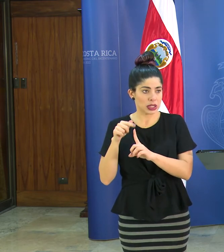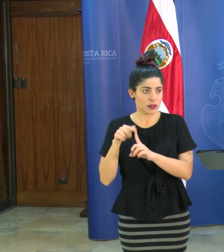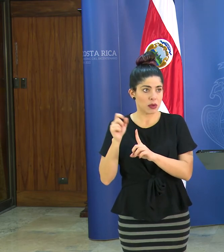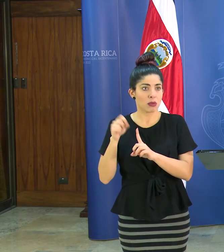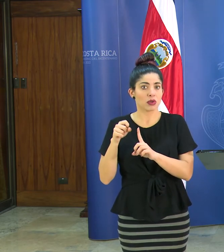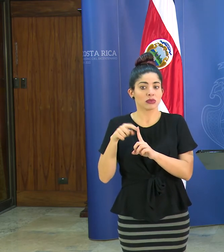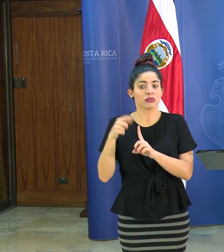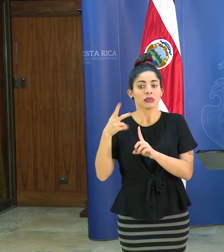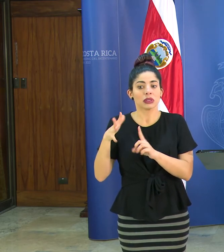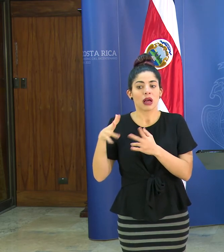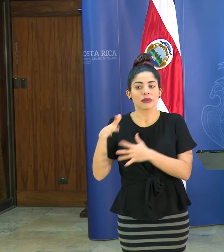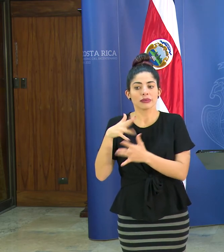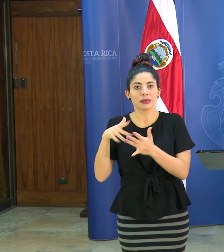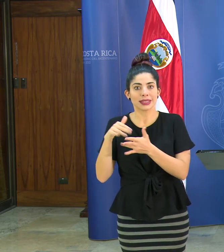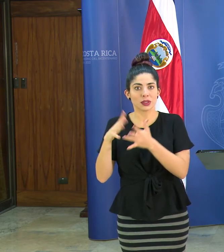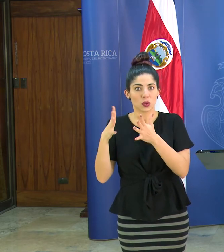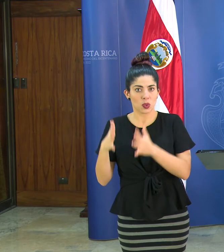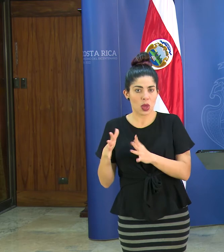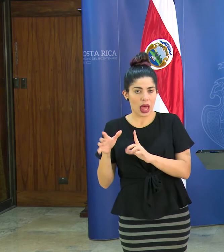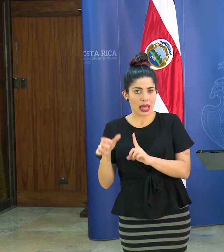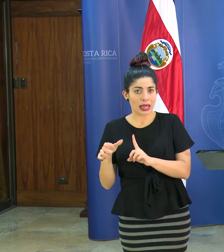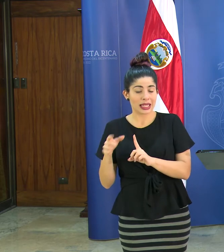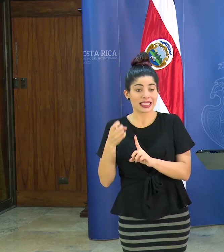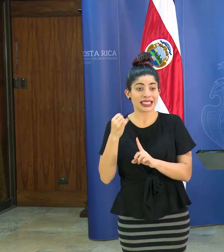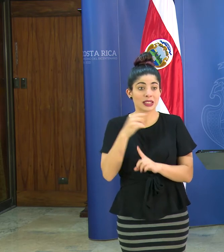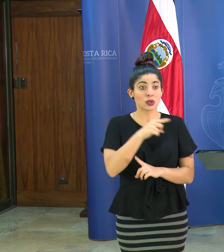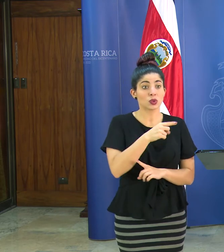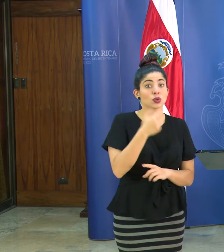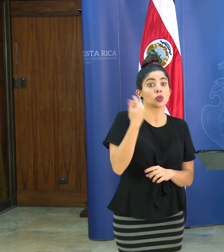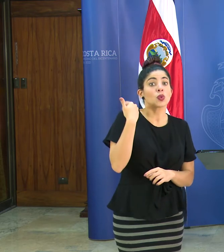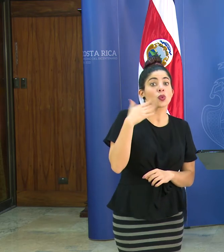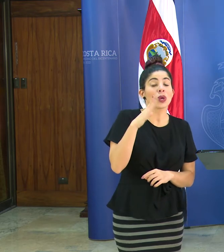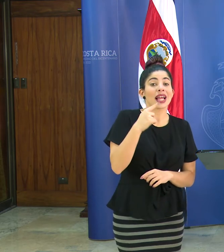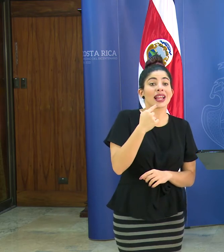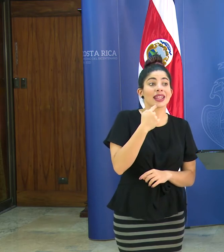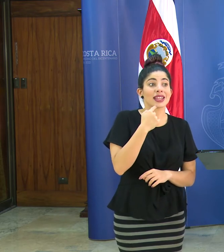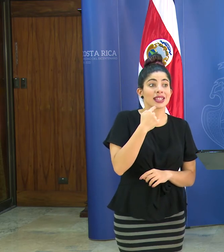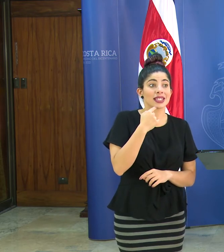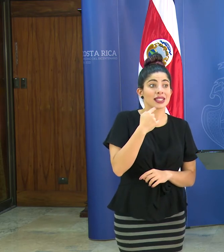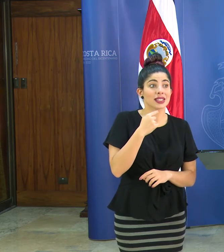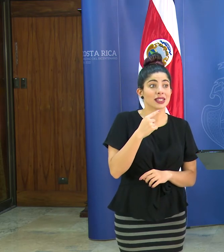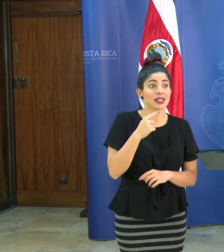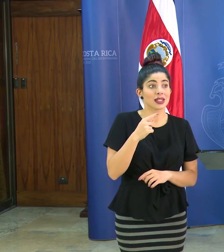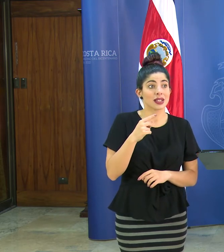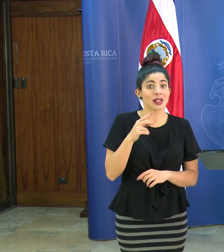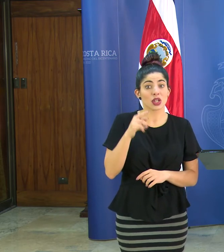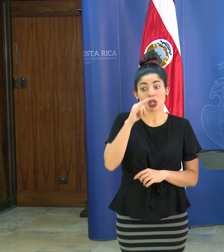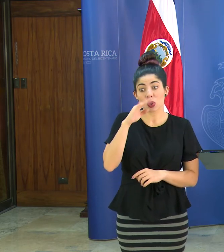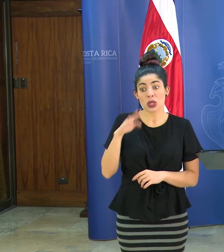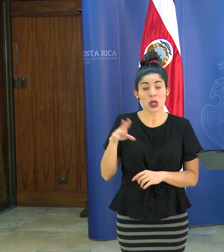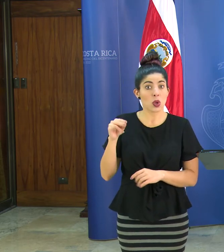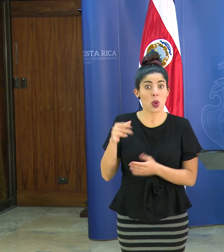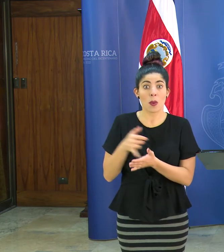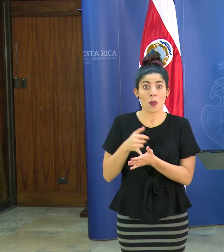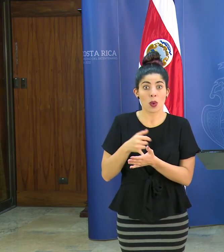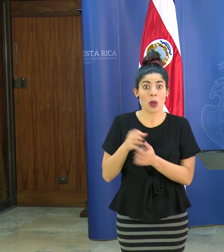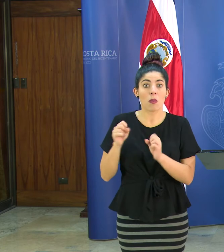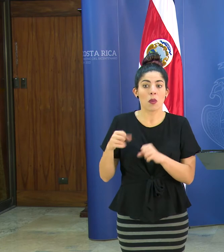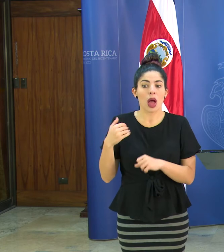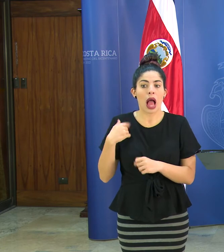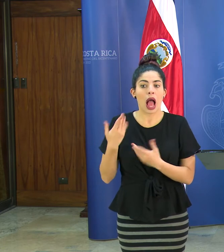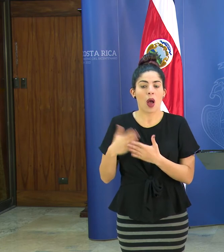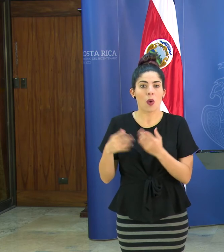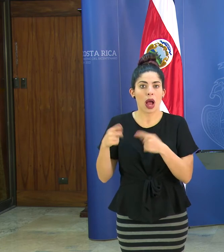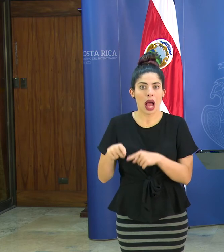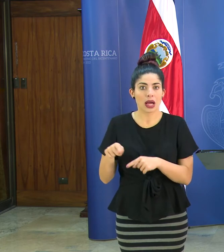tuvo contacto con estudiantes si ustedes bien han dicho que los niños no son una población tan vulnerable puede existir algún caso esos